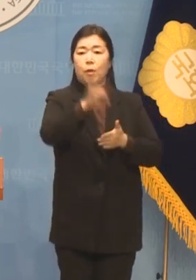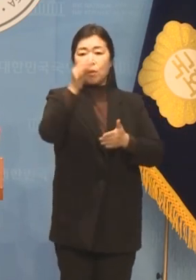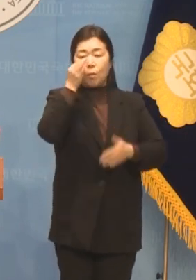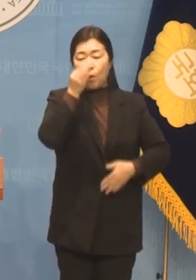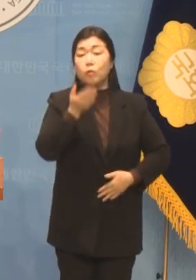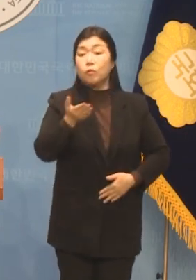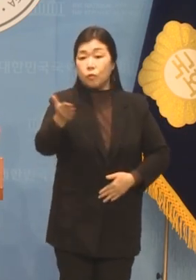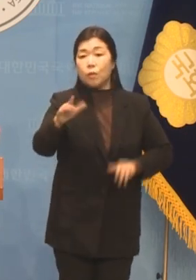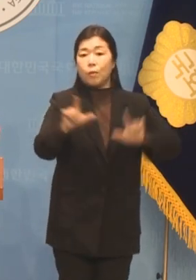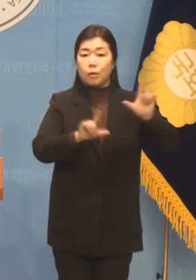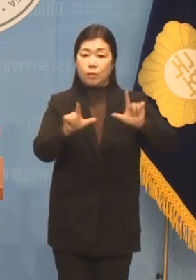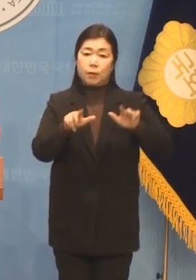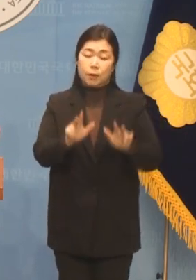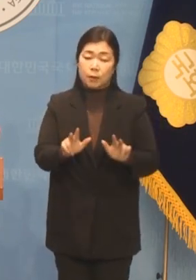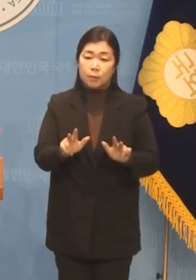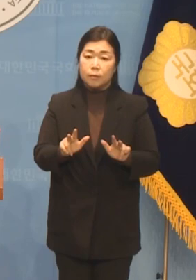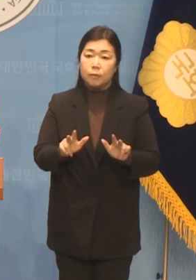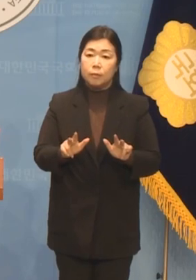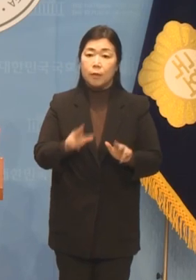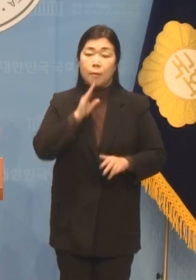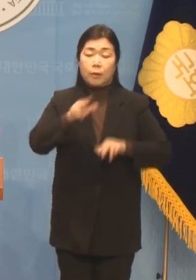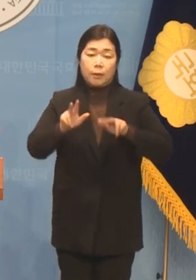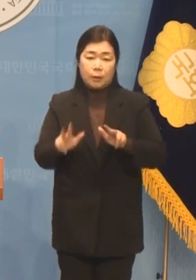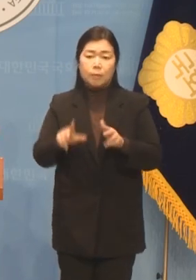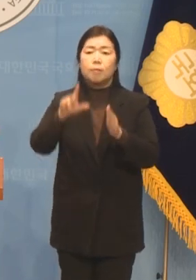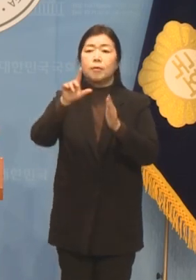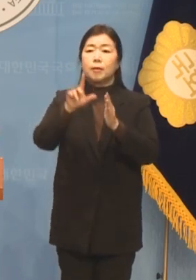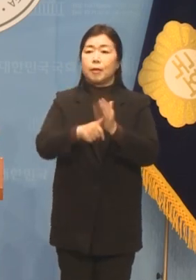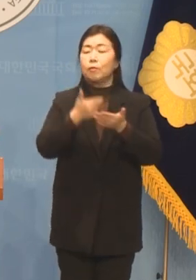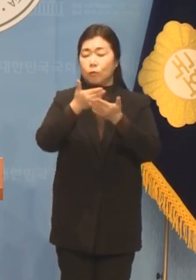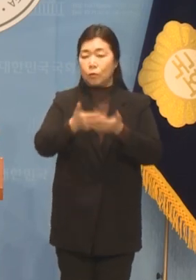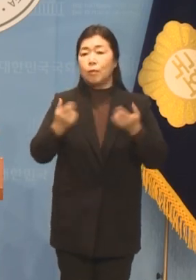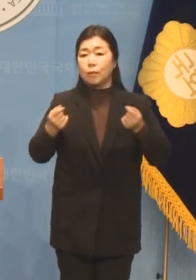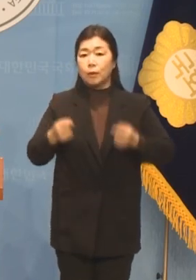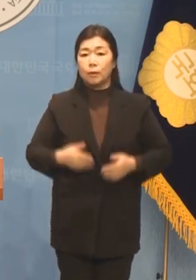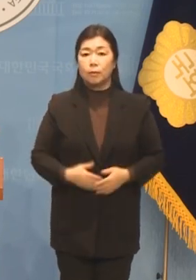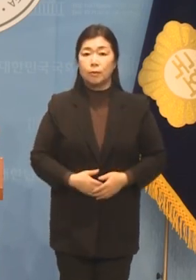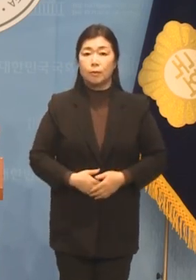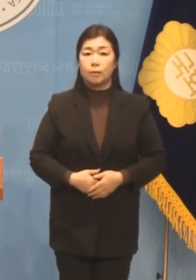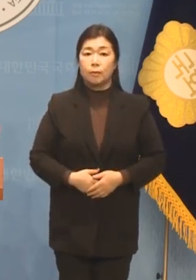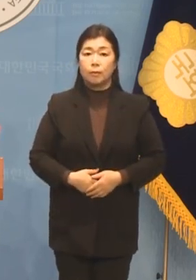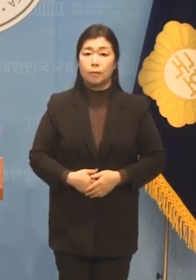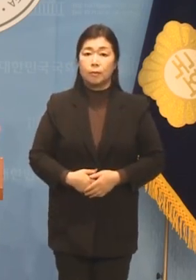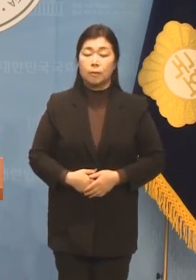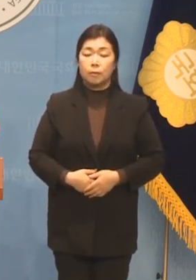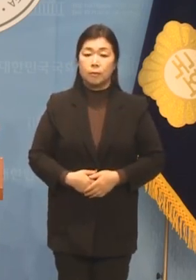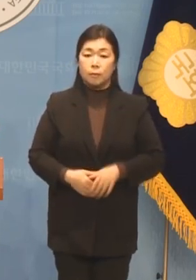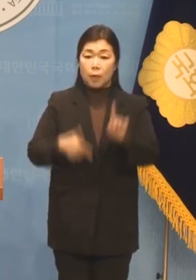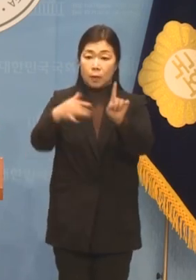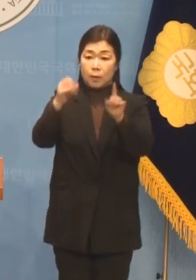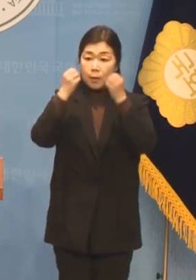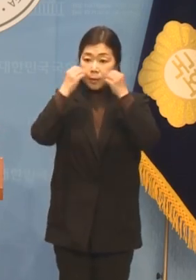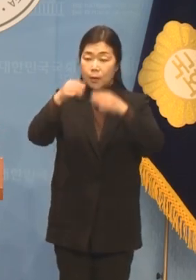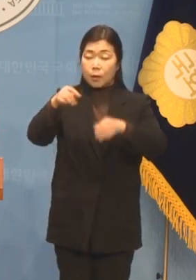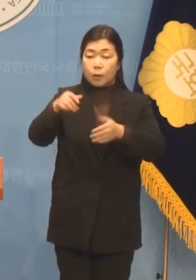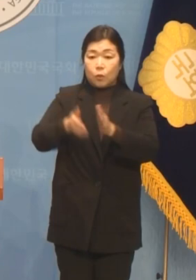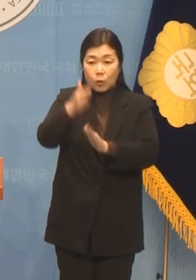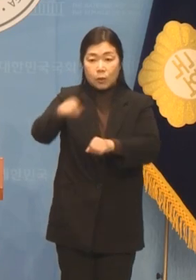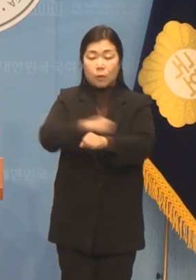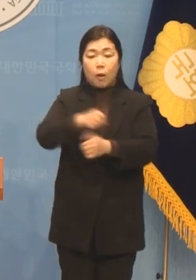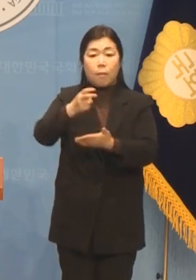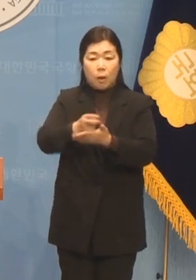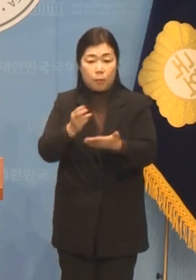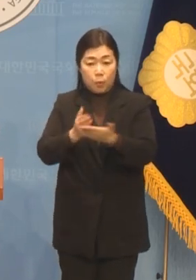시작하려는 지금이 바로 이 지금이 중요한 순간입니다 1기 신도시 특별법이 다행히